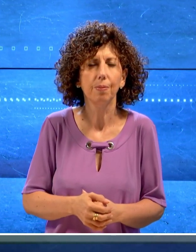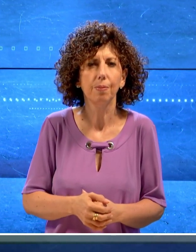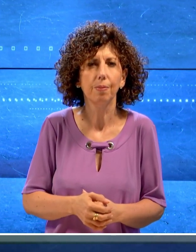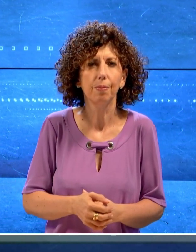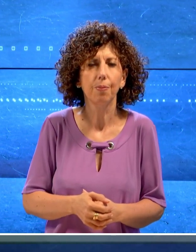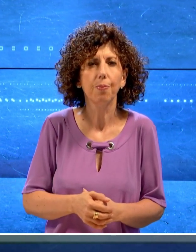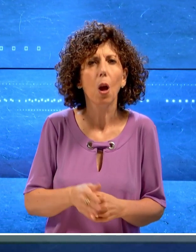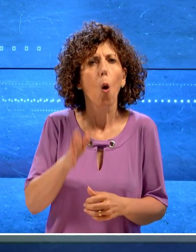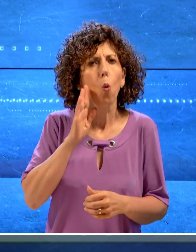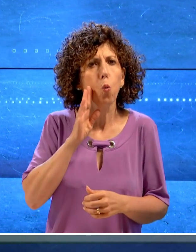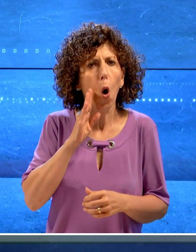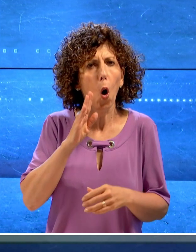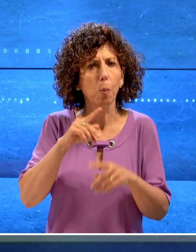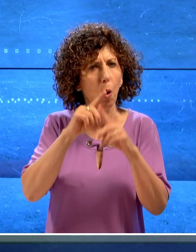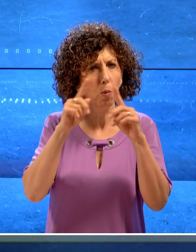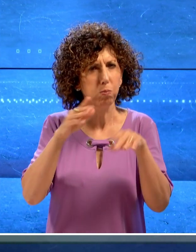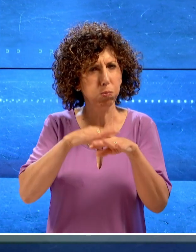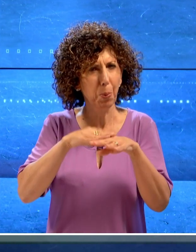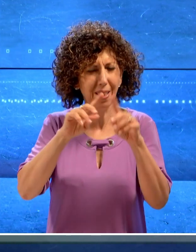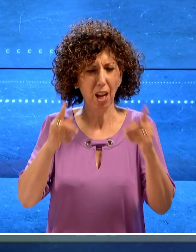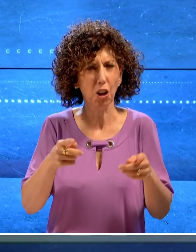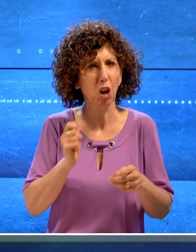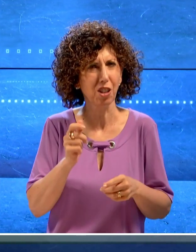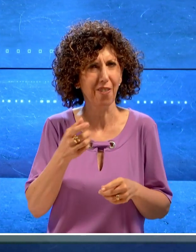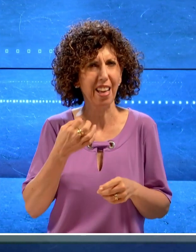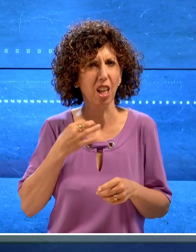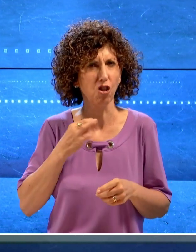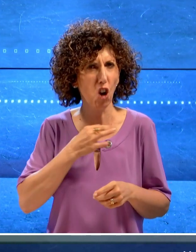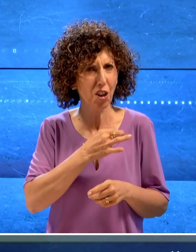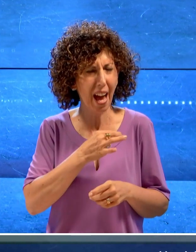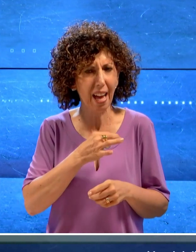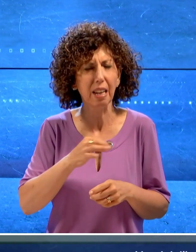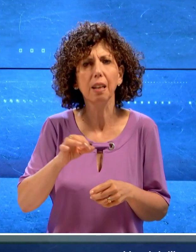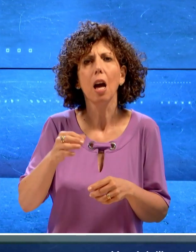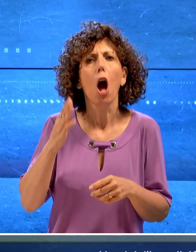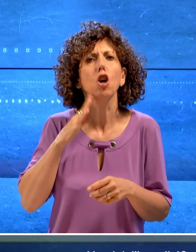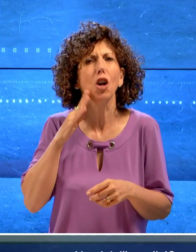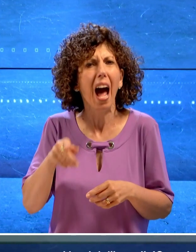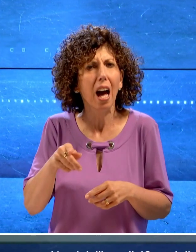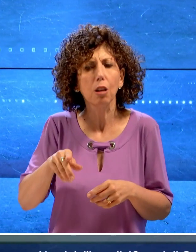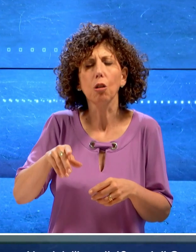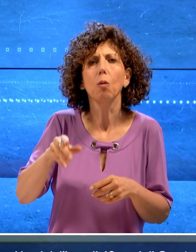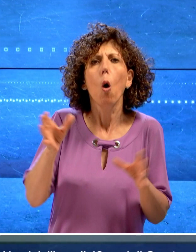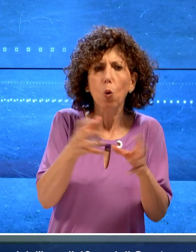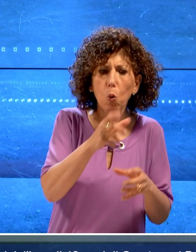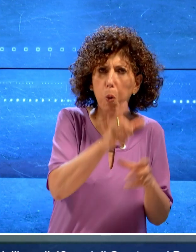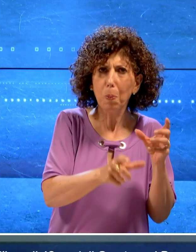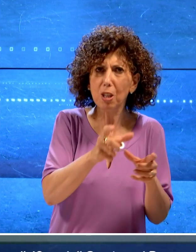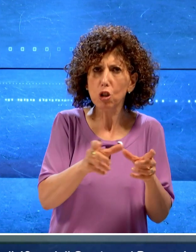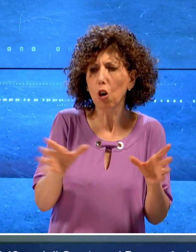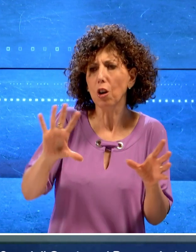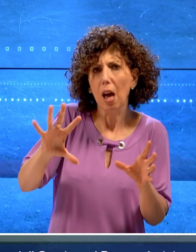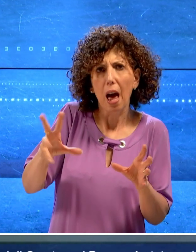un gioielliere di 48 anni di Corato è stato rapinato e sequestrato da un gruppo di persone che avrebbero